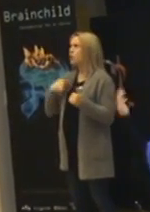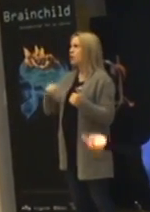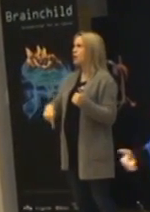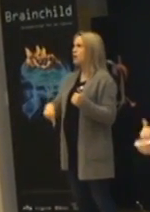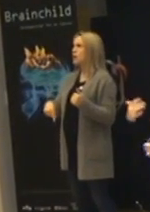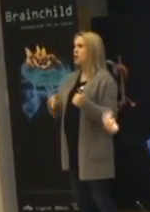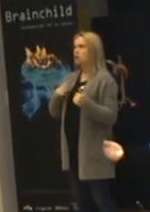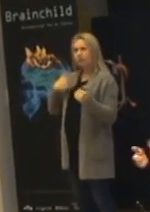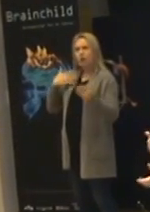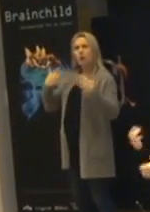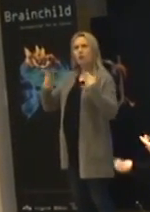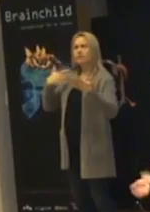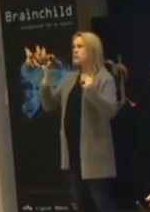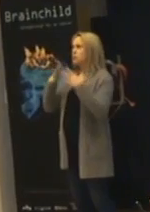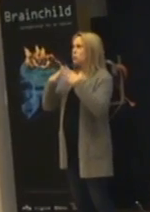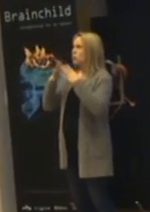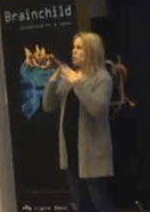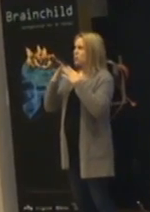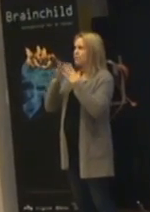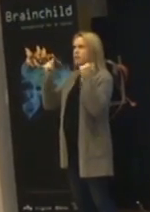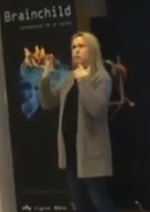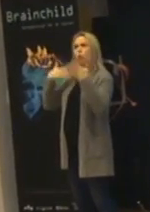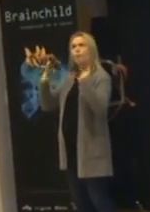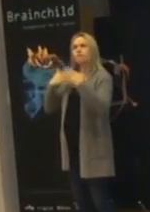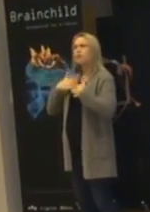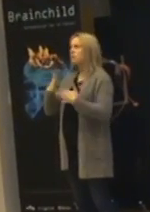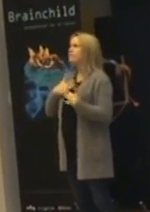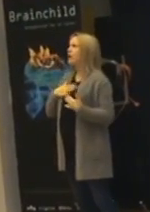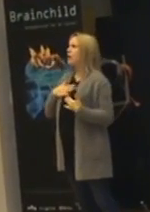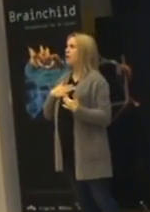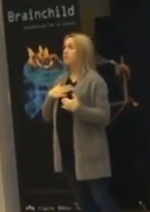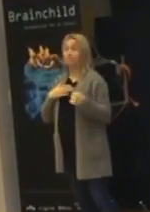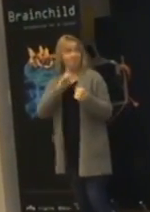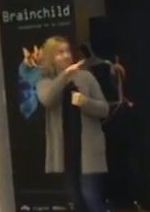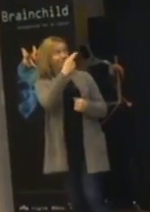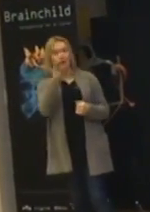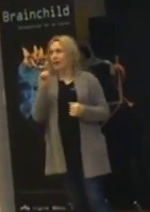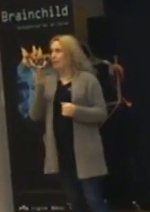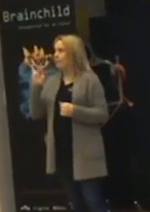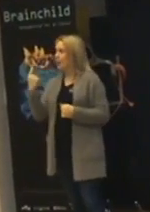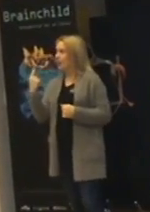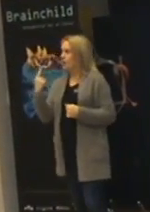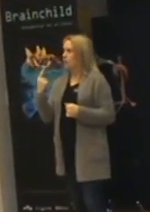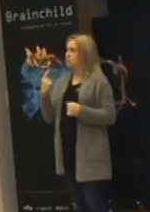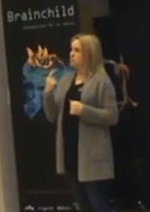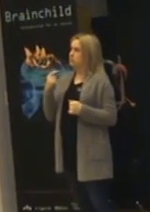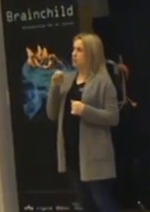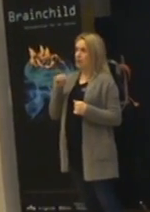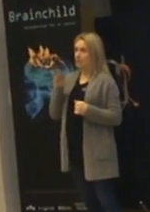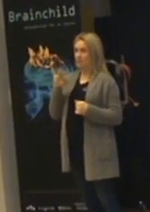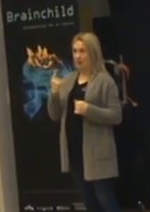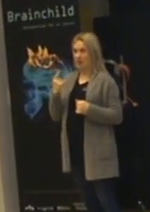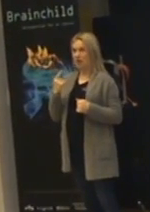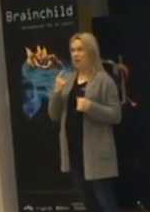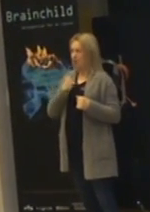Jag vill ju andas friskluft och se hur det går med lärungarna. Så har vi Emil. Och Emil, honom